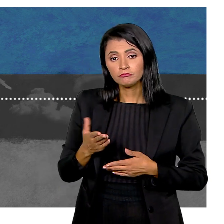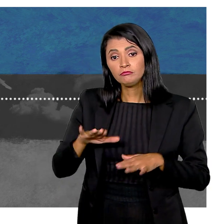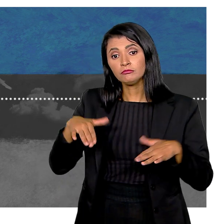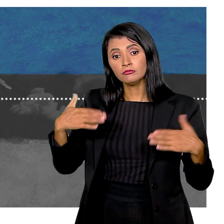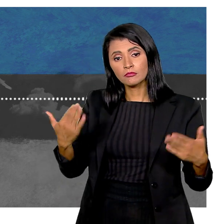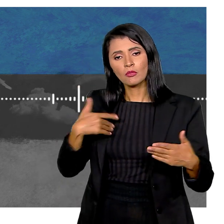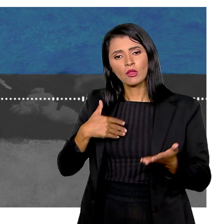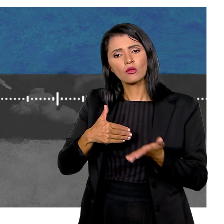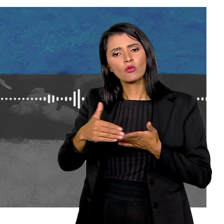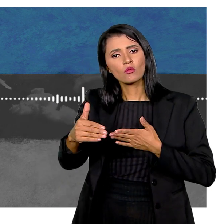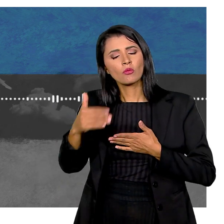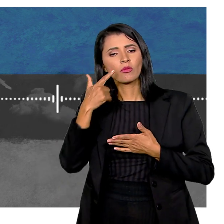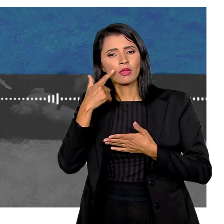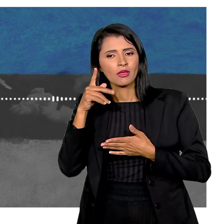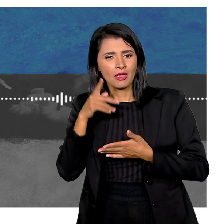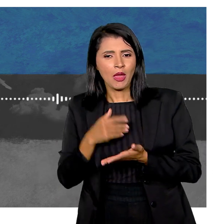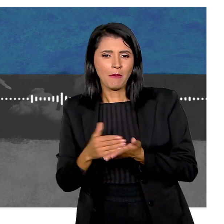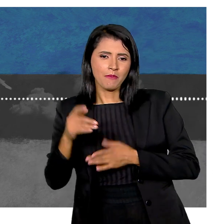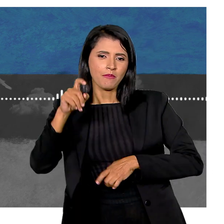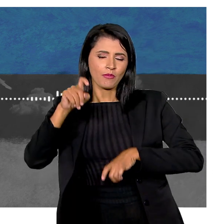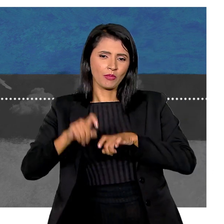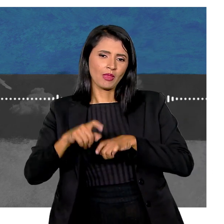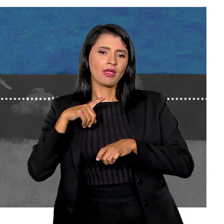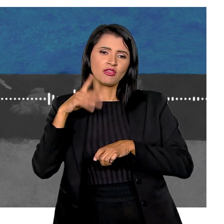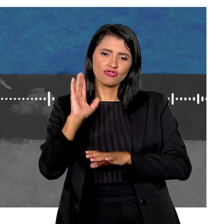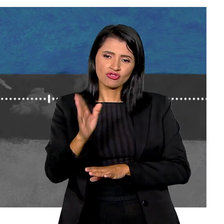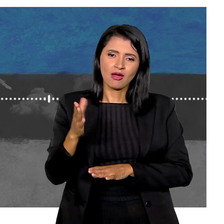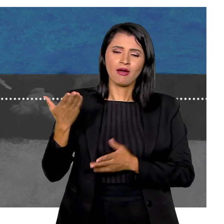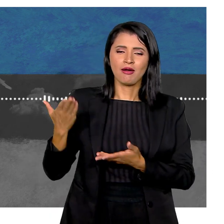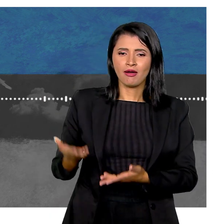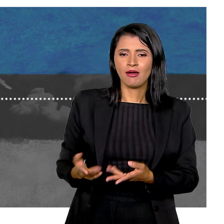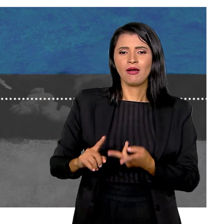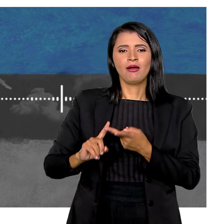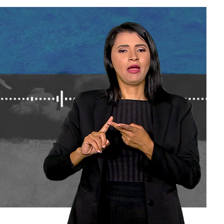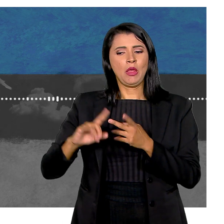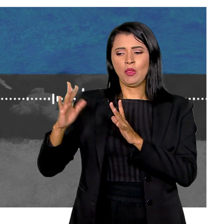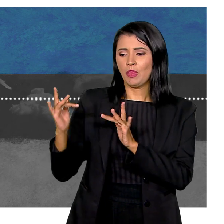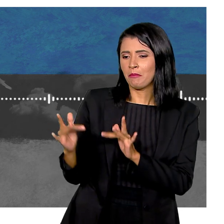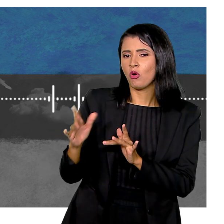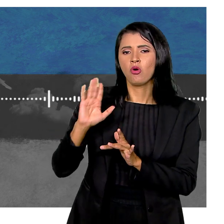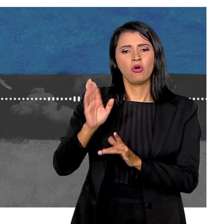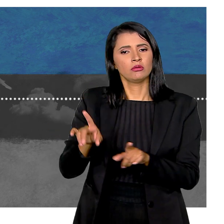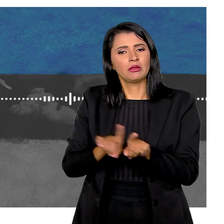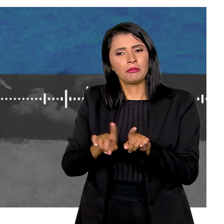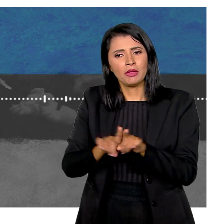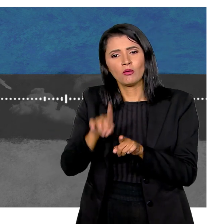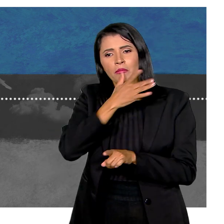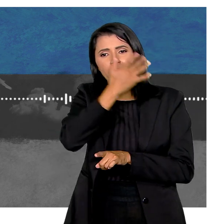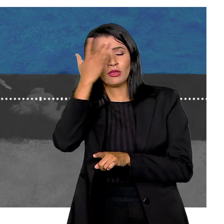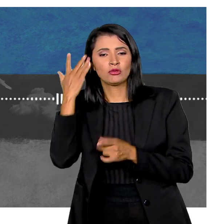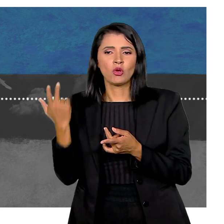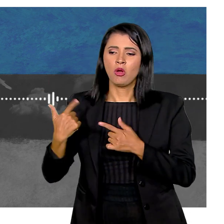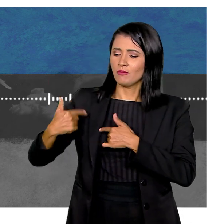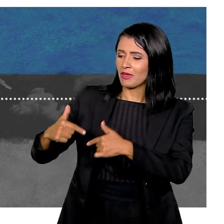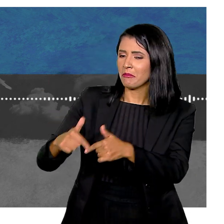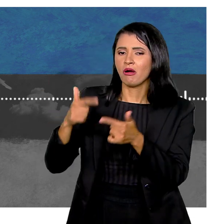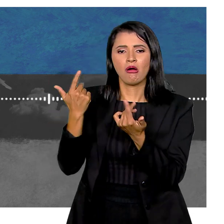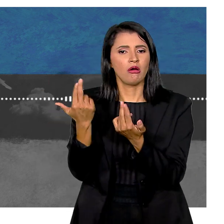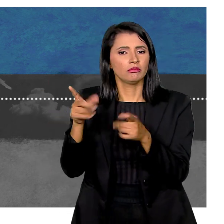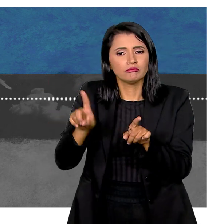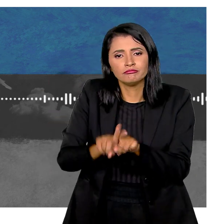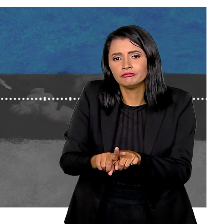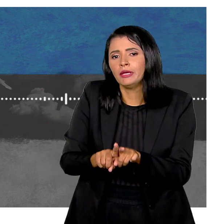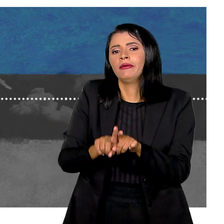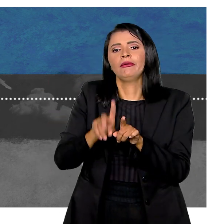múltipla Então assim Eu comecei Por exemplo Eu comecei uma vida sexual Com esclerose múltipla Todos os meus namoros Foi com esclerose múltipla Todos os meus